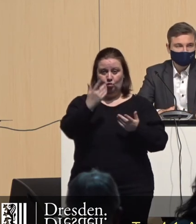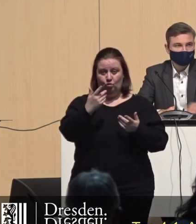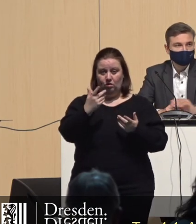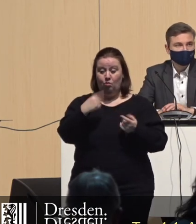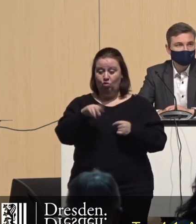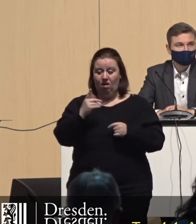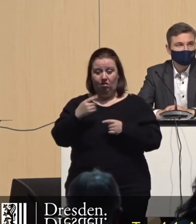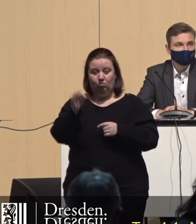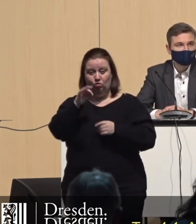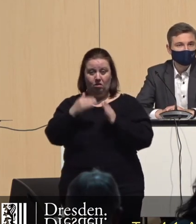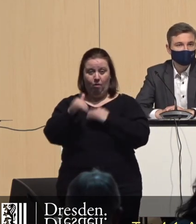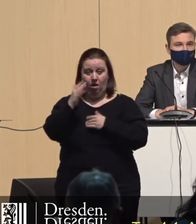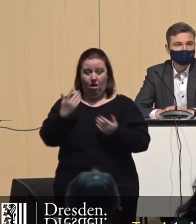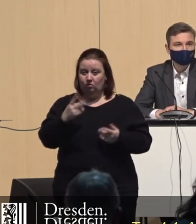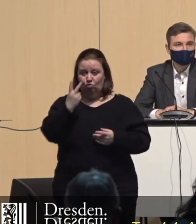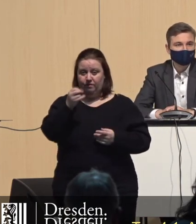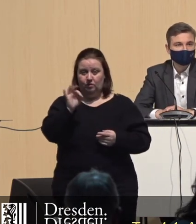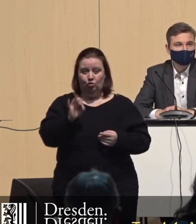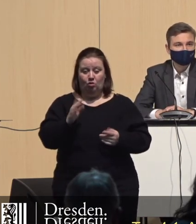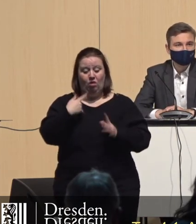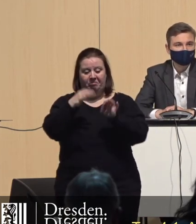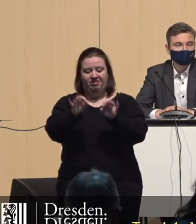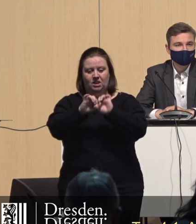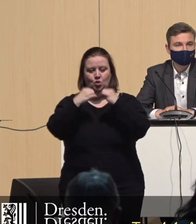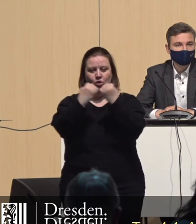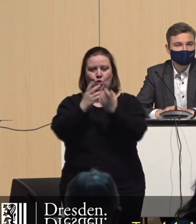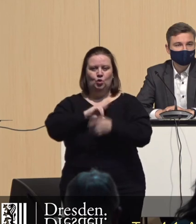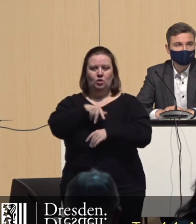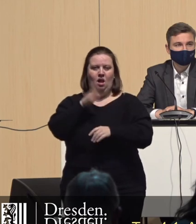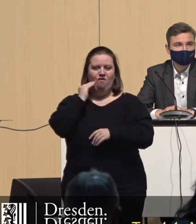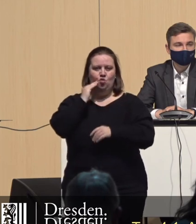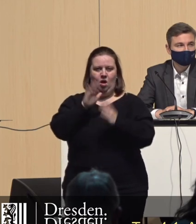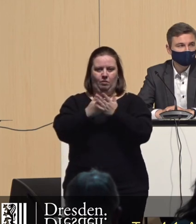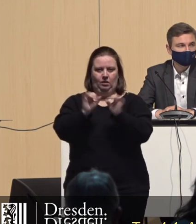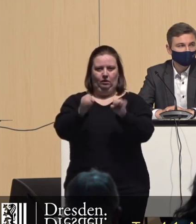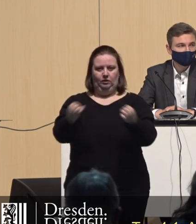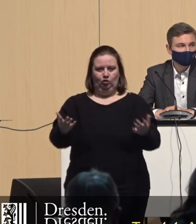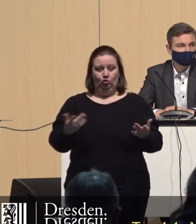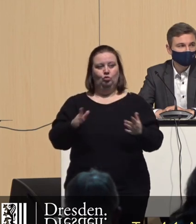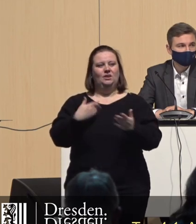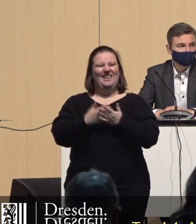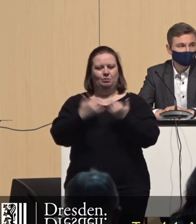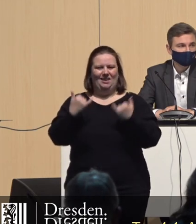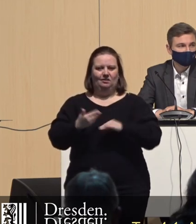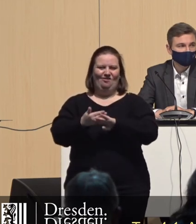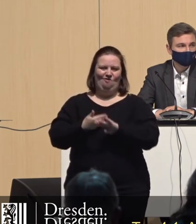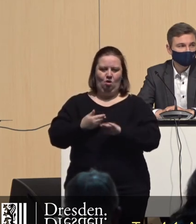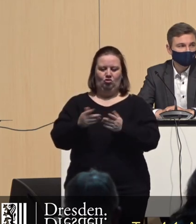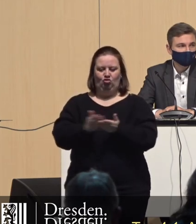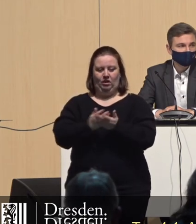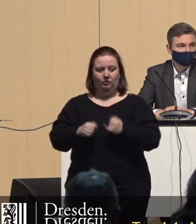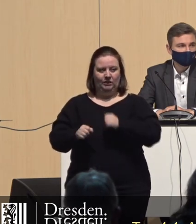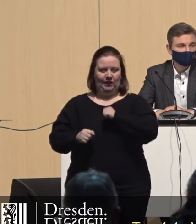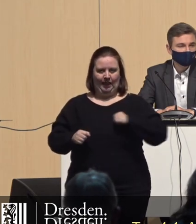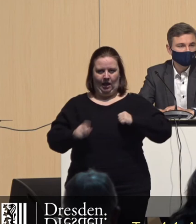da wird diese Quote sich erhöhen. Und irgendwann werden wir in die Situation kommen, dass wir Sozialwohnungen nicht mehr anbieten können. Da müssen wir vorbauen. Wir als Linke